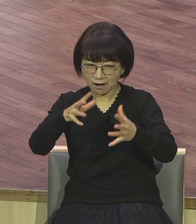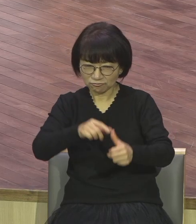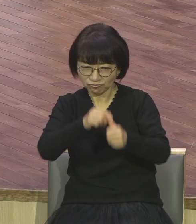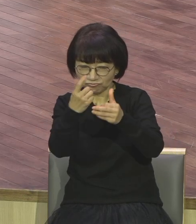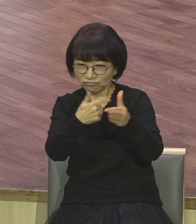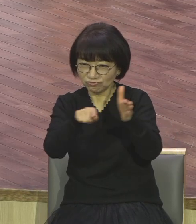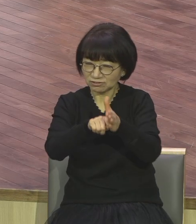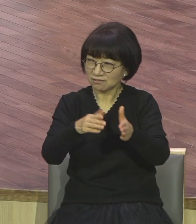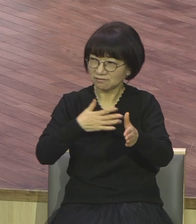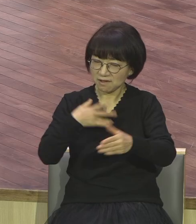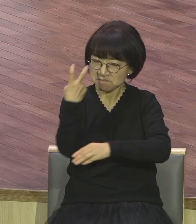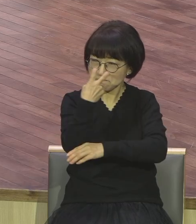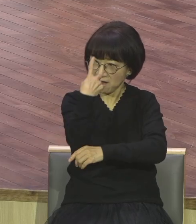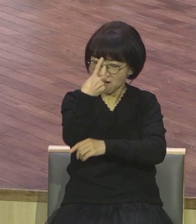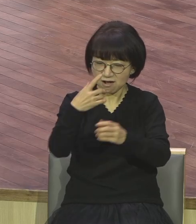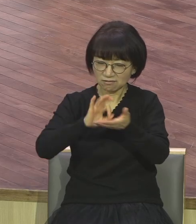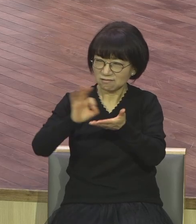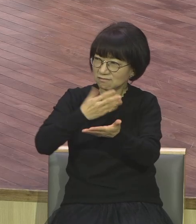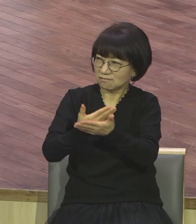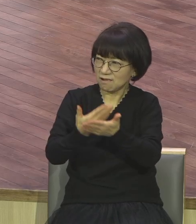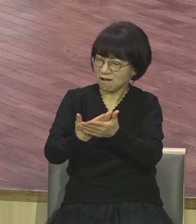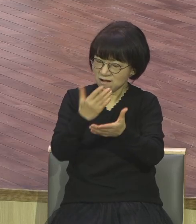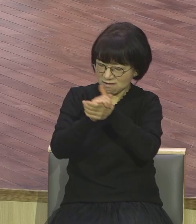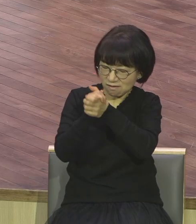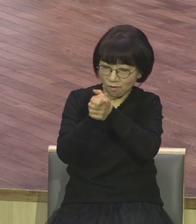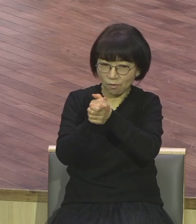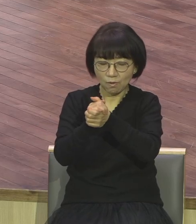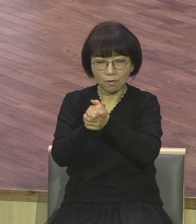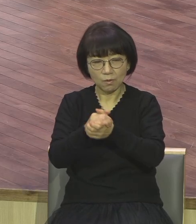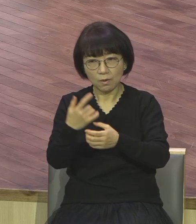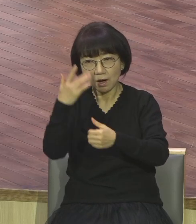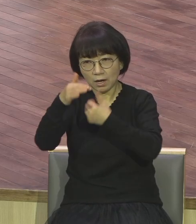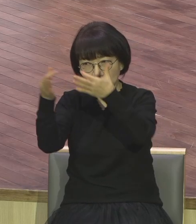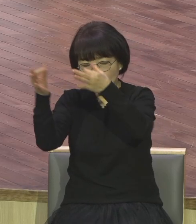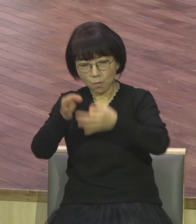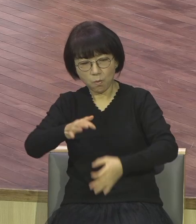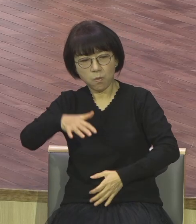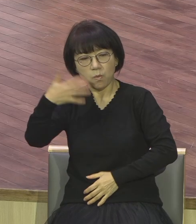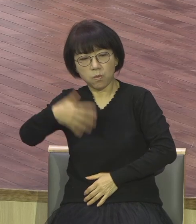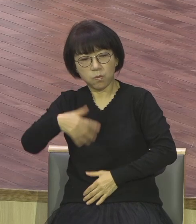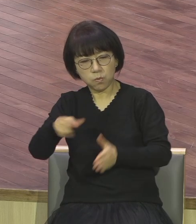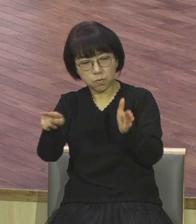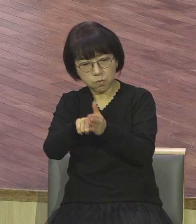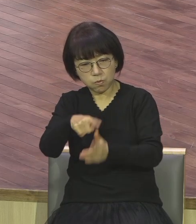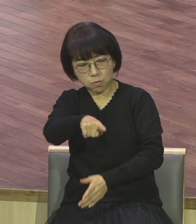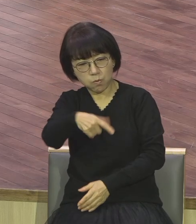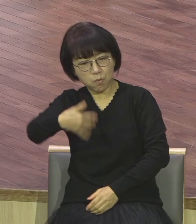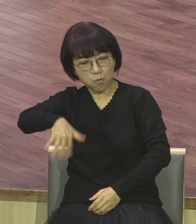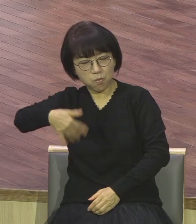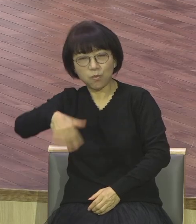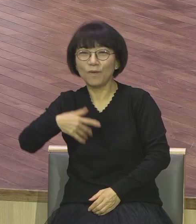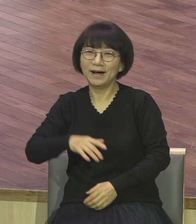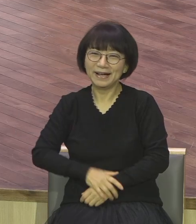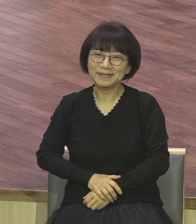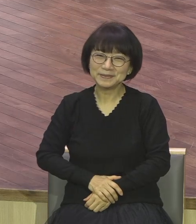파수거도로 사용하여 주옵소서 엄청난 기도예요 하나님께 들으면서 얼마나 기분이 좋고 마음이